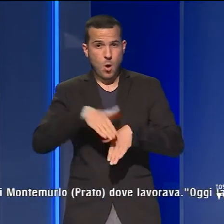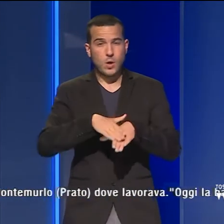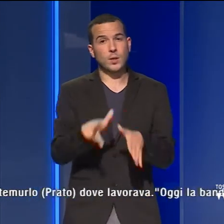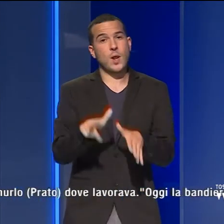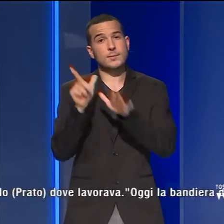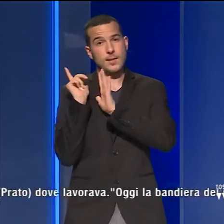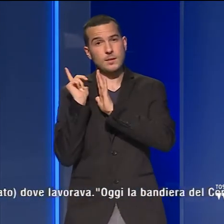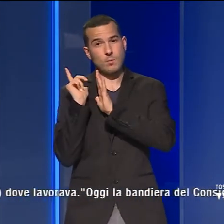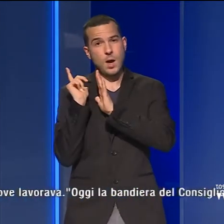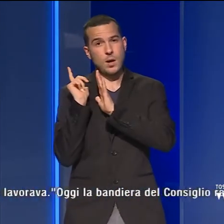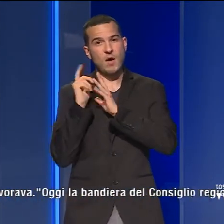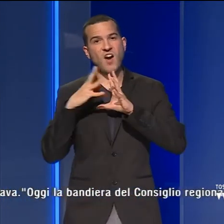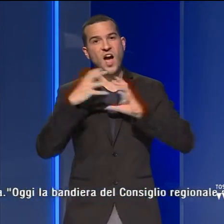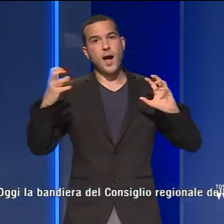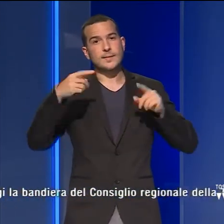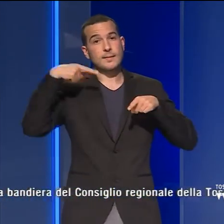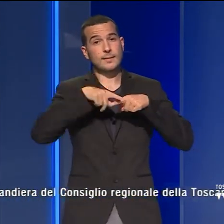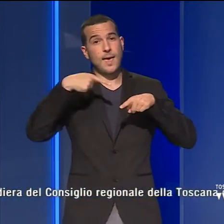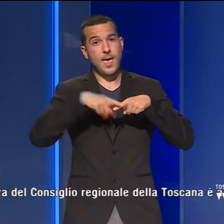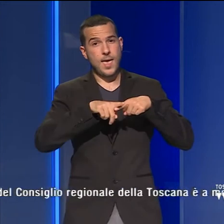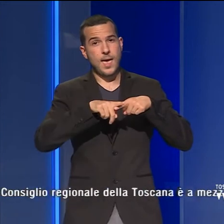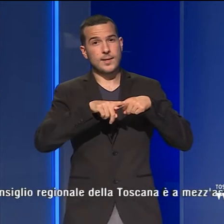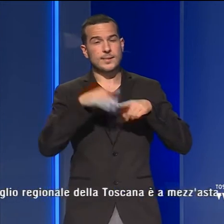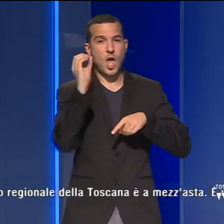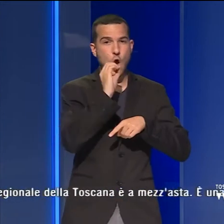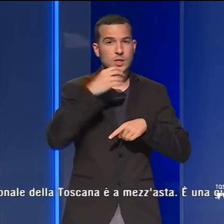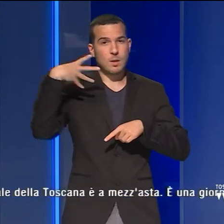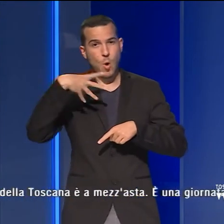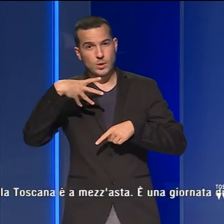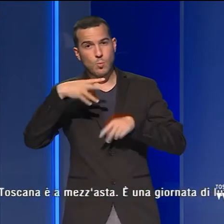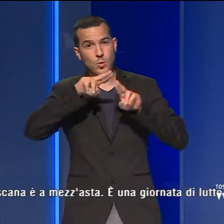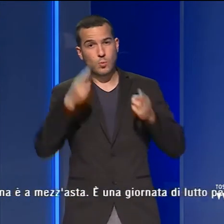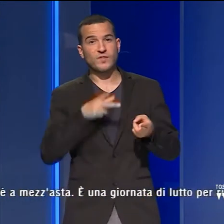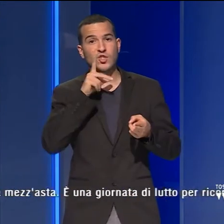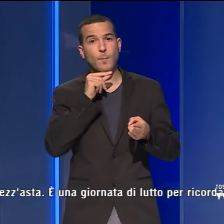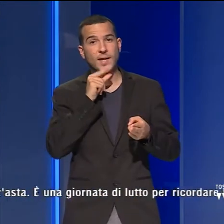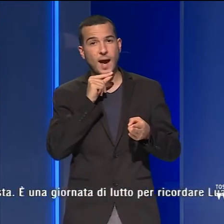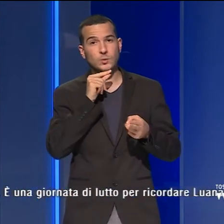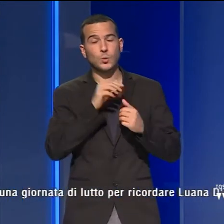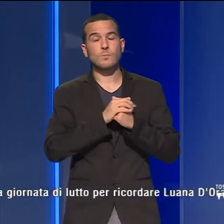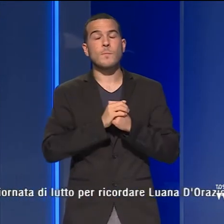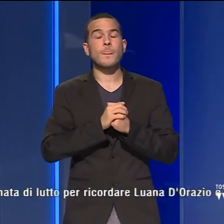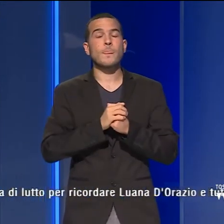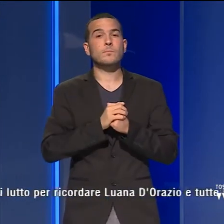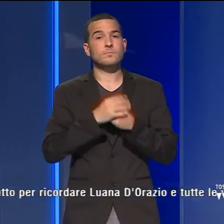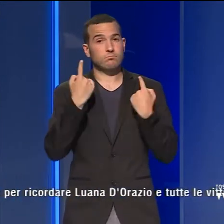nell'azienda tessile di Oste di Montemurlo, provincia di Prato, dove lavorava.